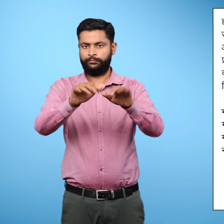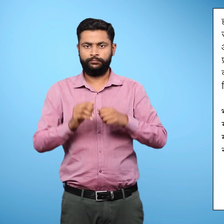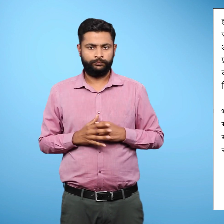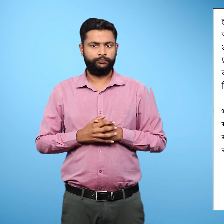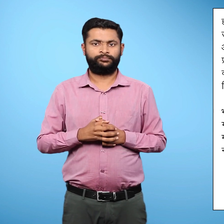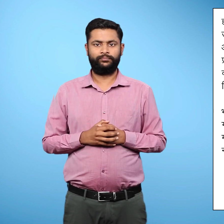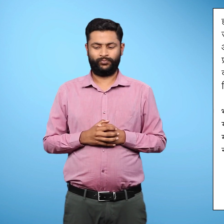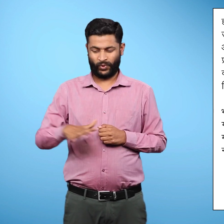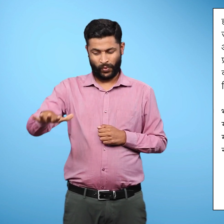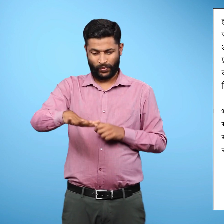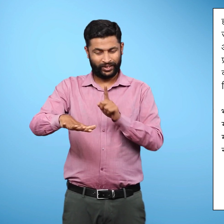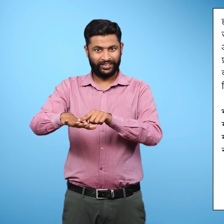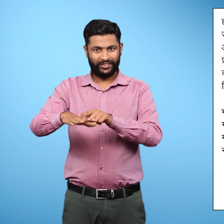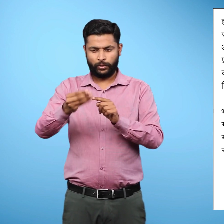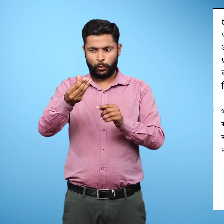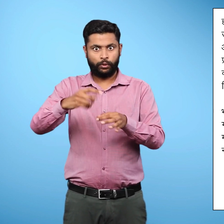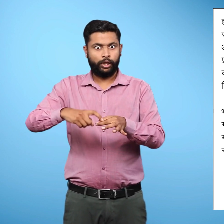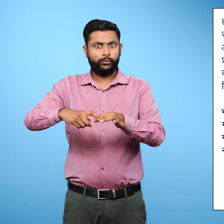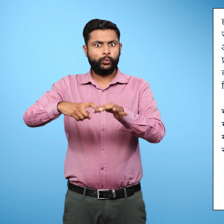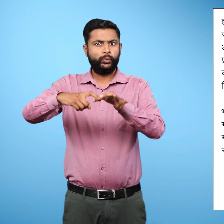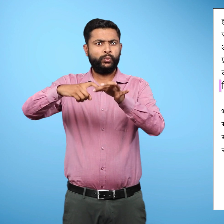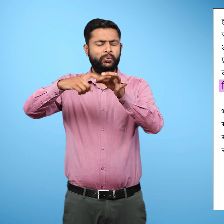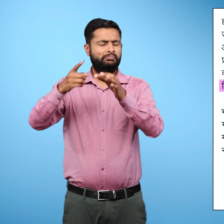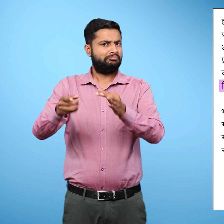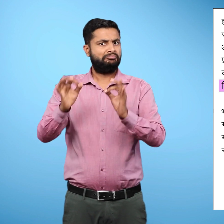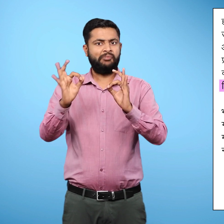जैसे उपजाओ भूमी पर मकानों का निर्माण करना.